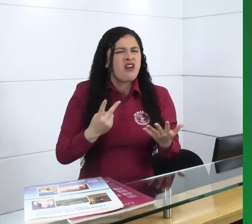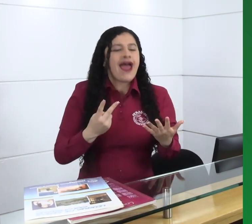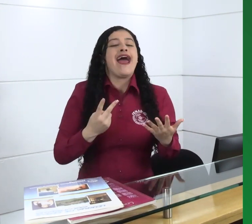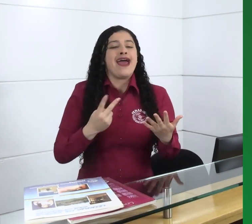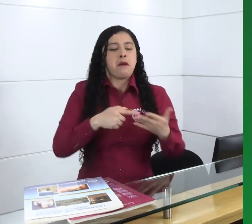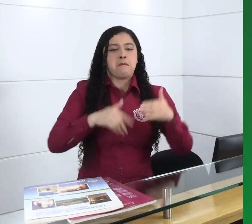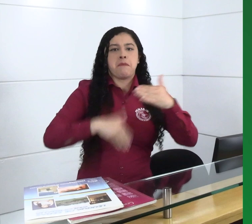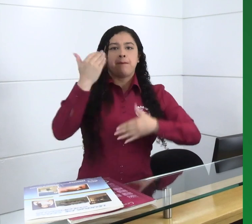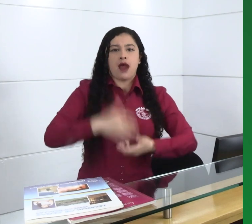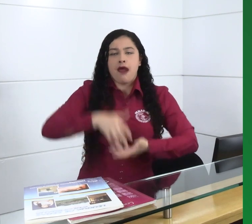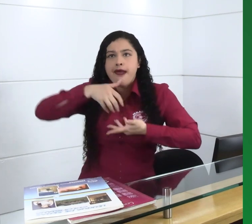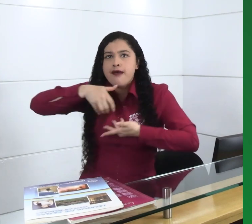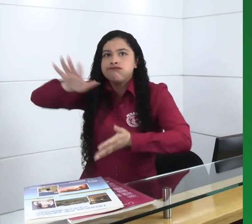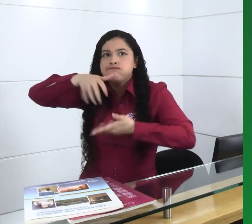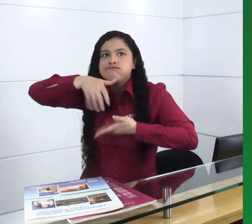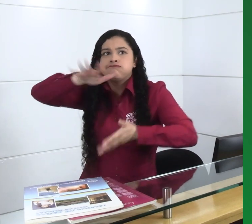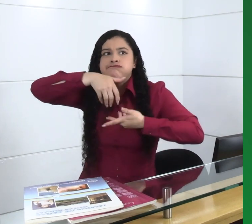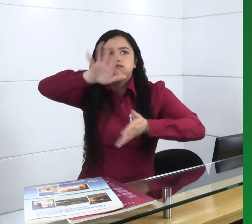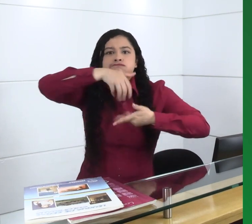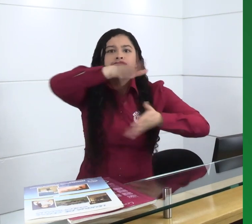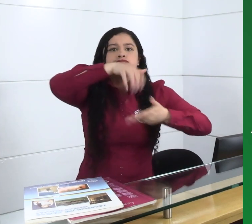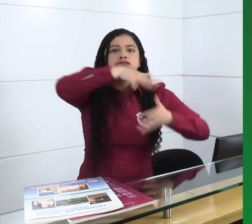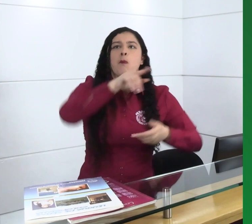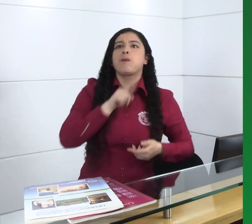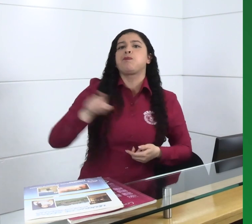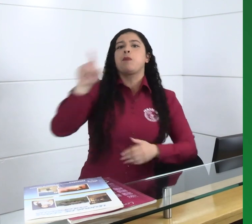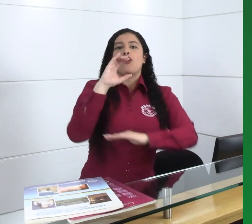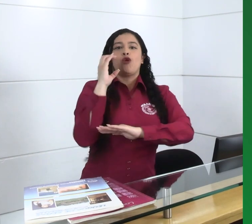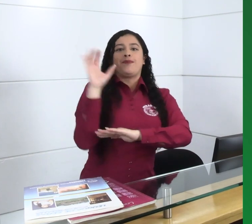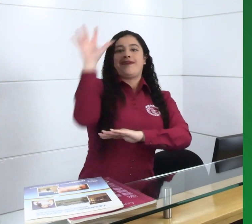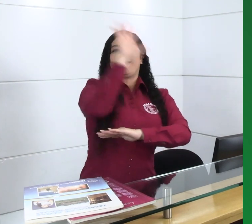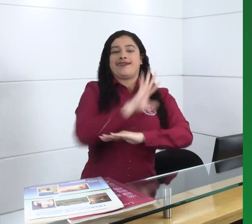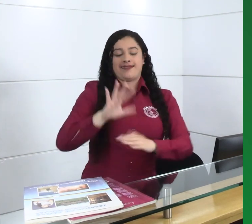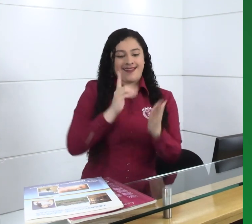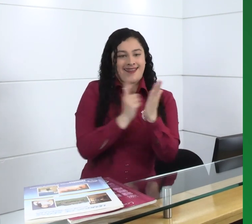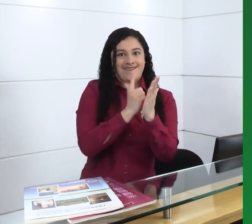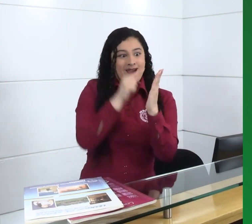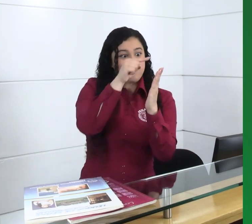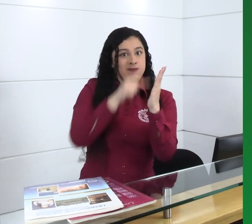De acuerdo al orden de compra, se enviarán a todo el país en estas fechas.